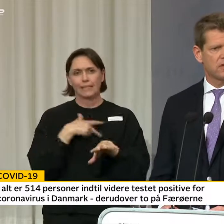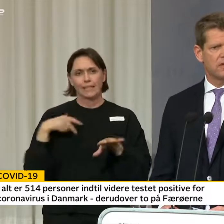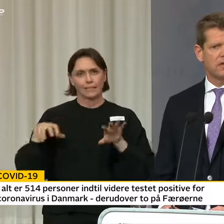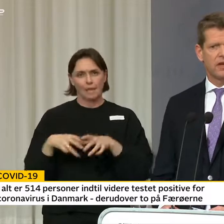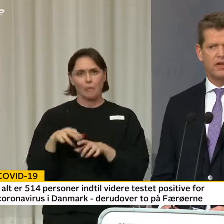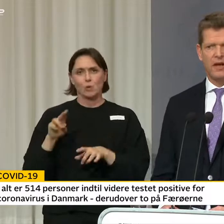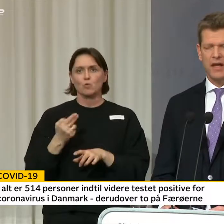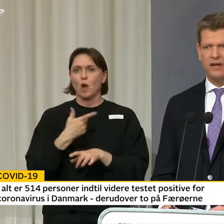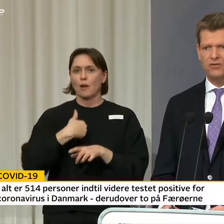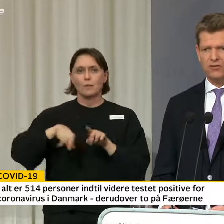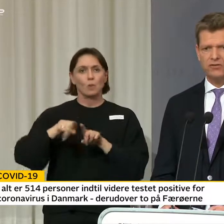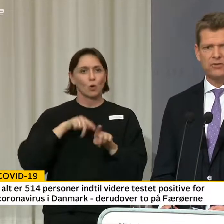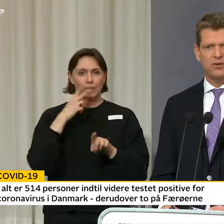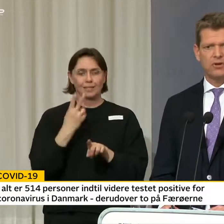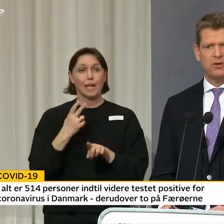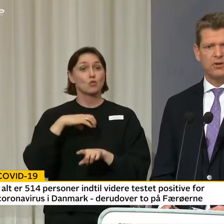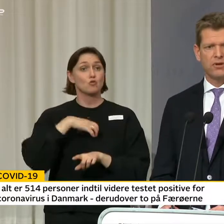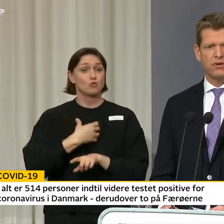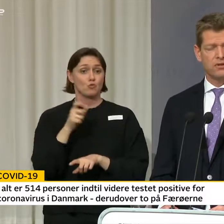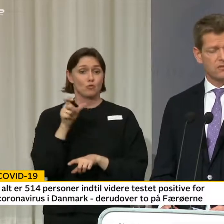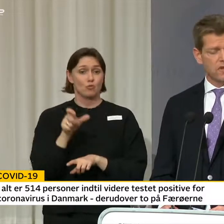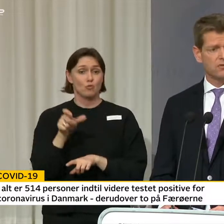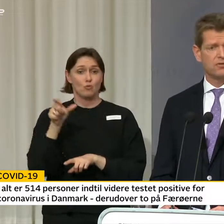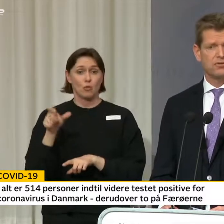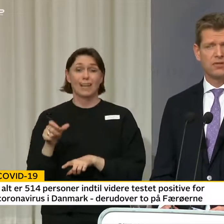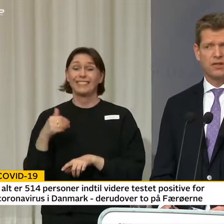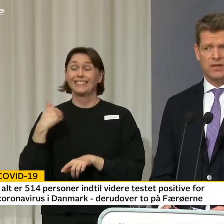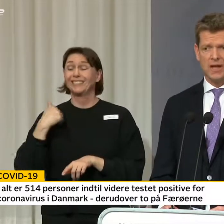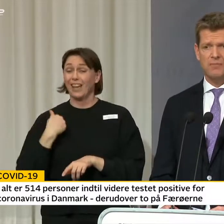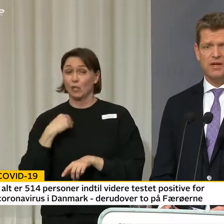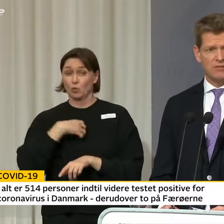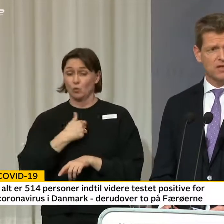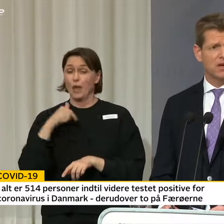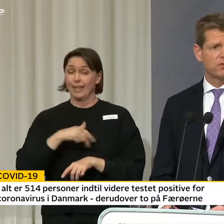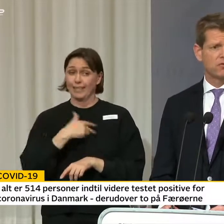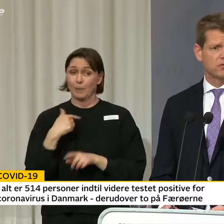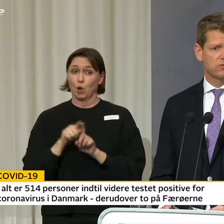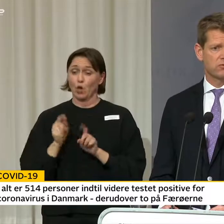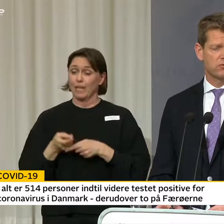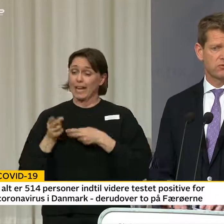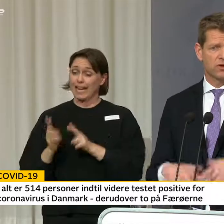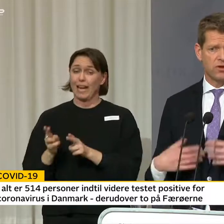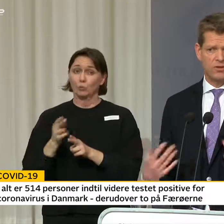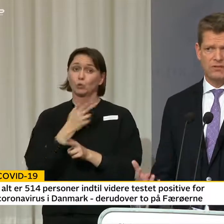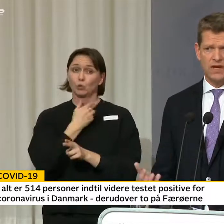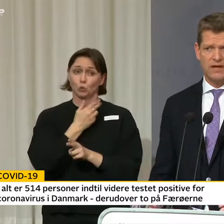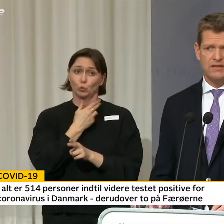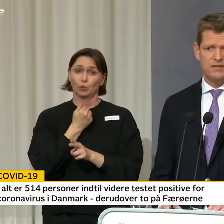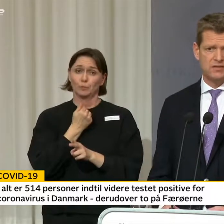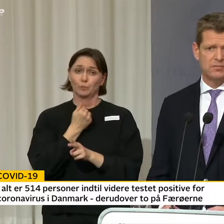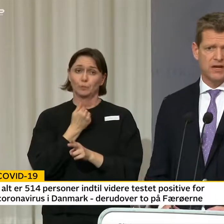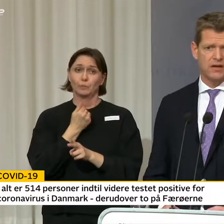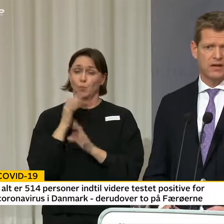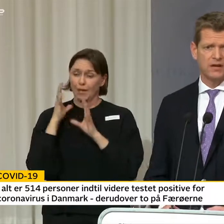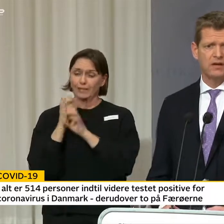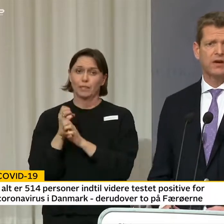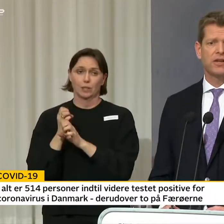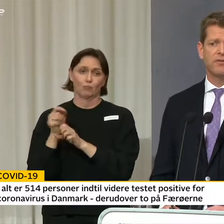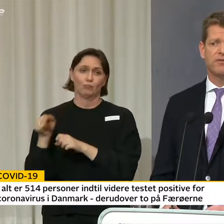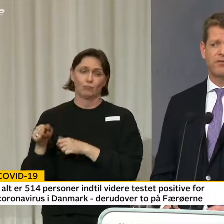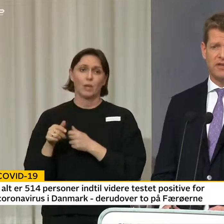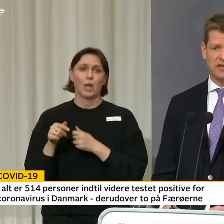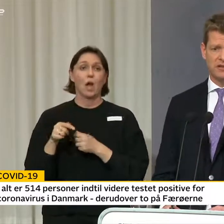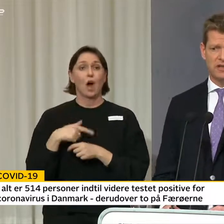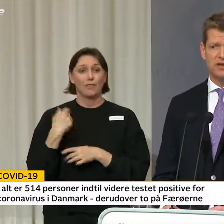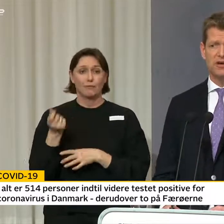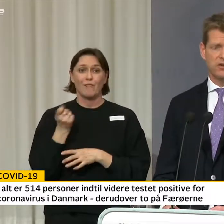at se, at der er svært syge i Danmark, som er indlagt på vores sygehuse, og som skal have intensiv behandling. Og